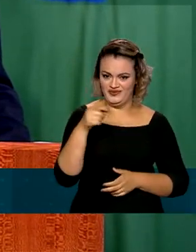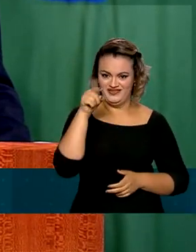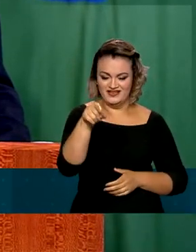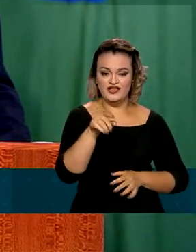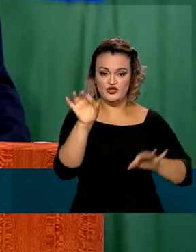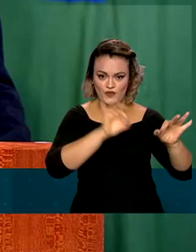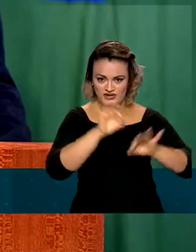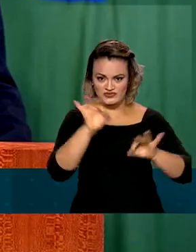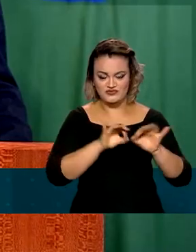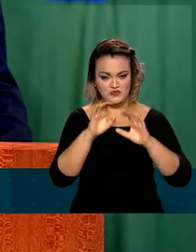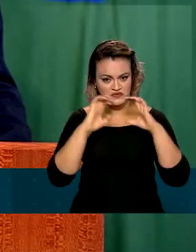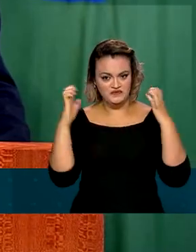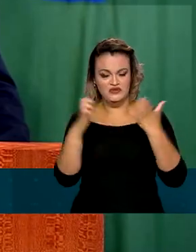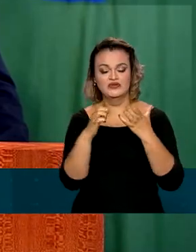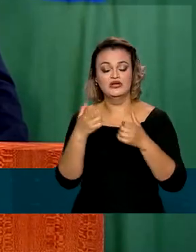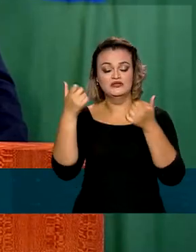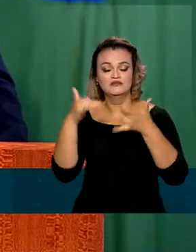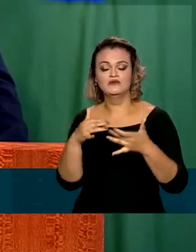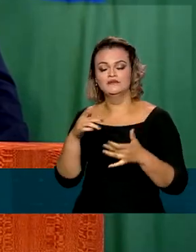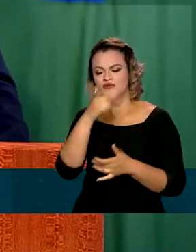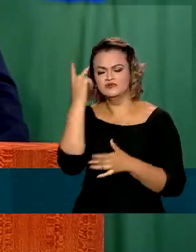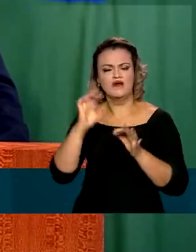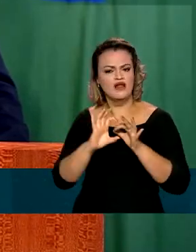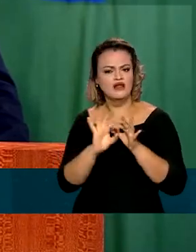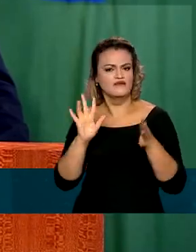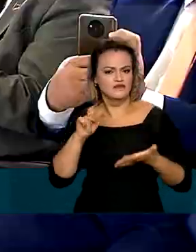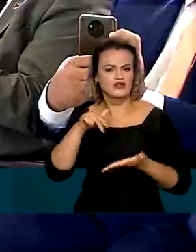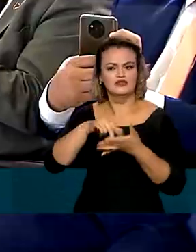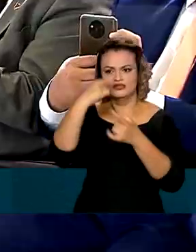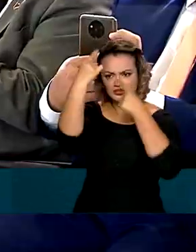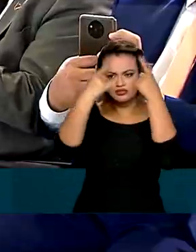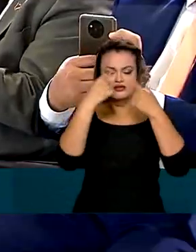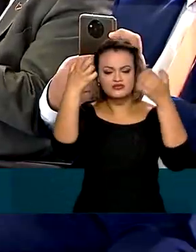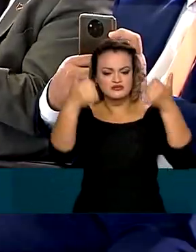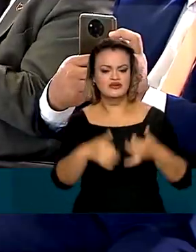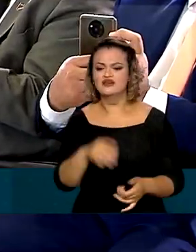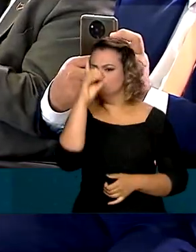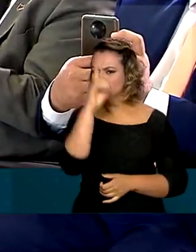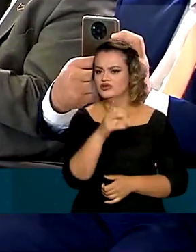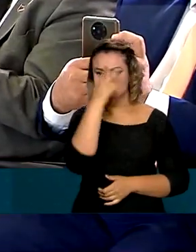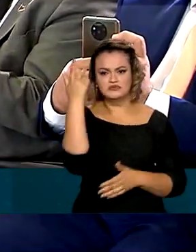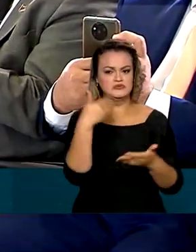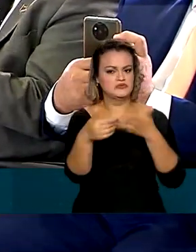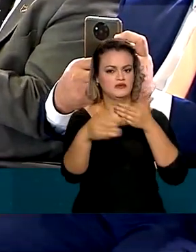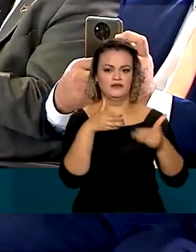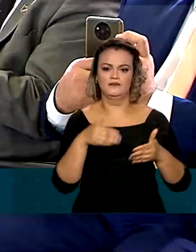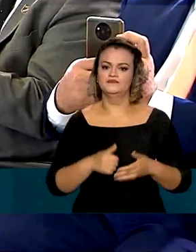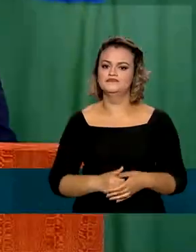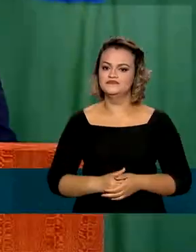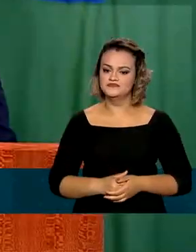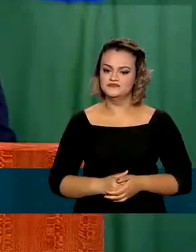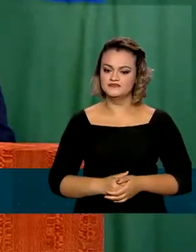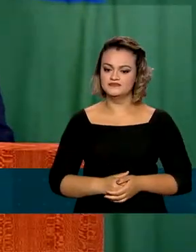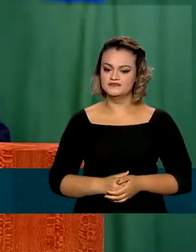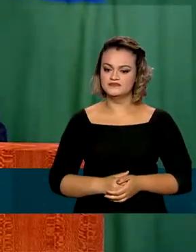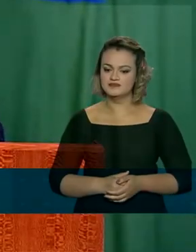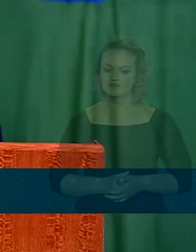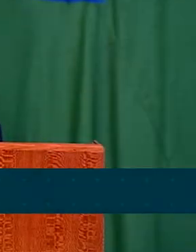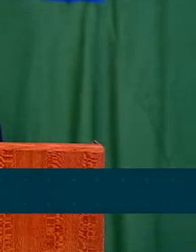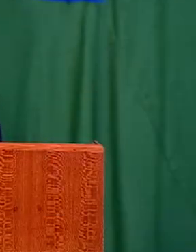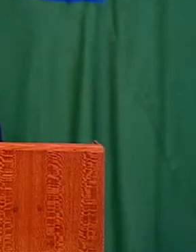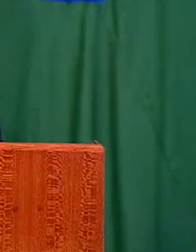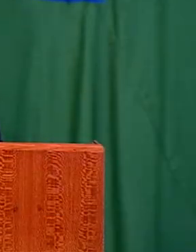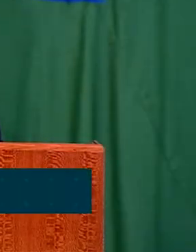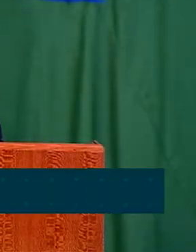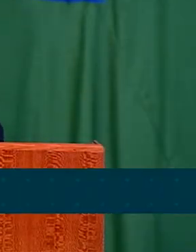organizadores do ato, disse que o livre posicionamento de ideias é um direito de todo e qualquer brasileiro. Nós solicitamos